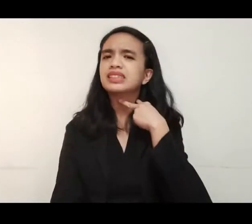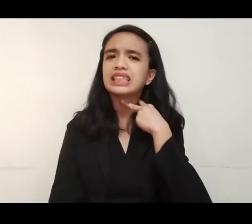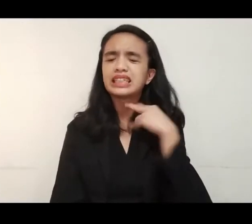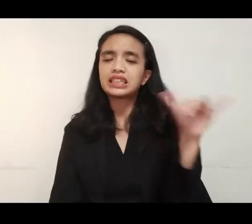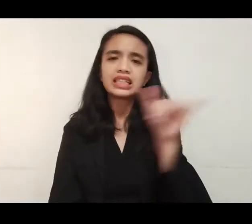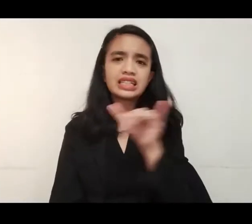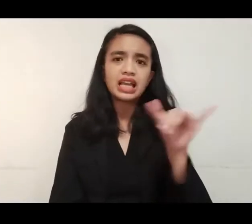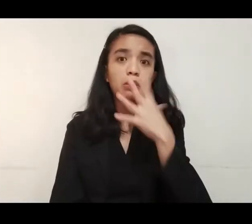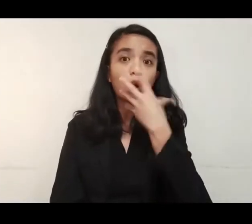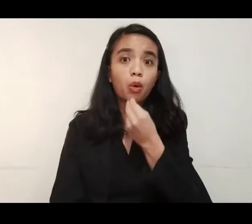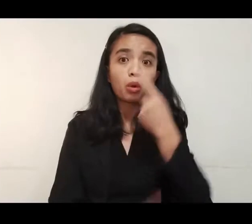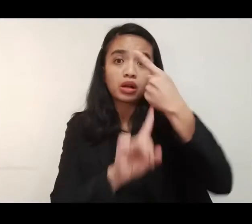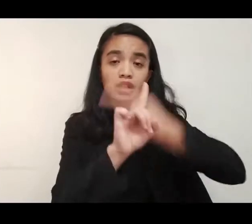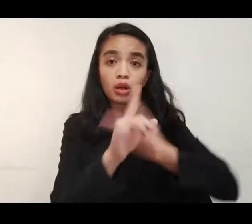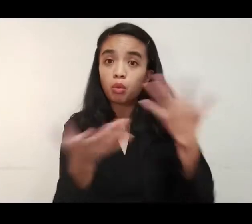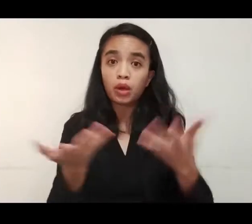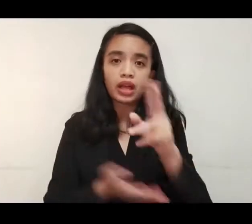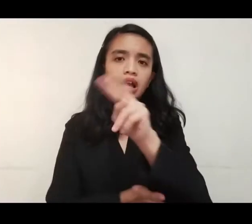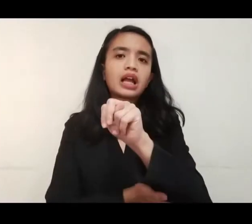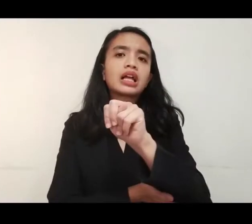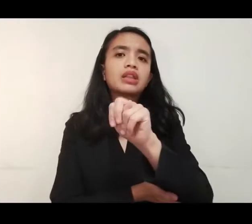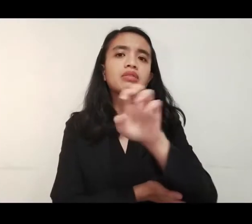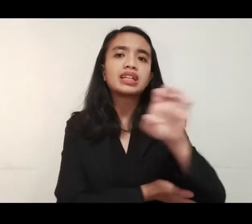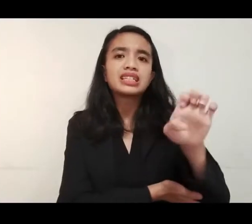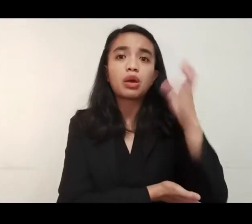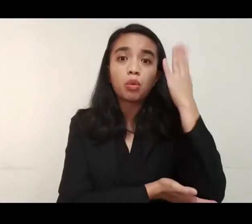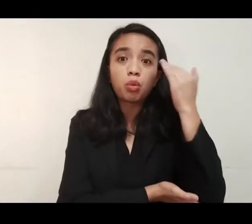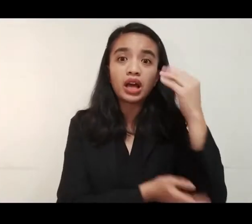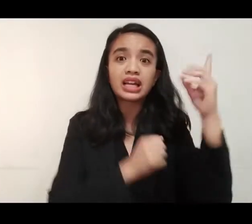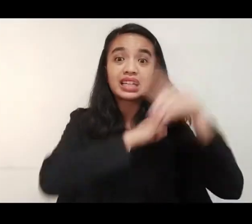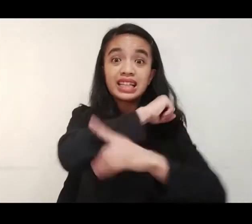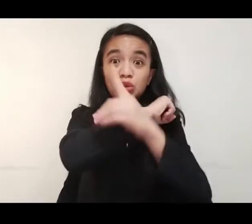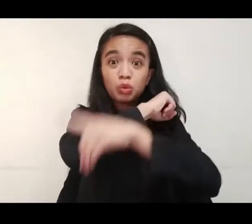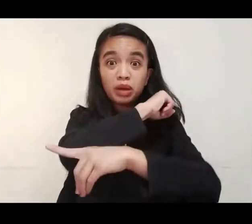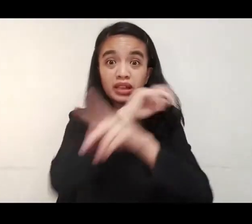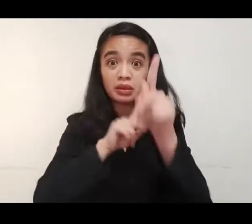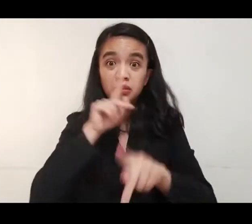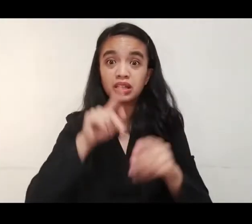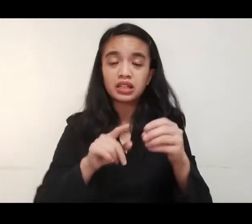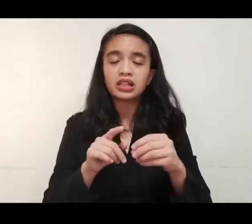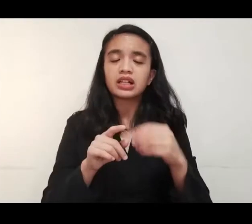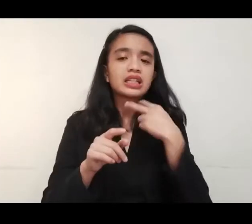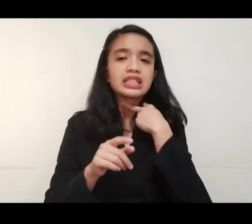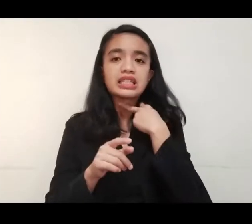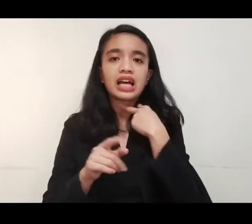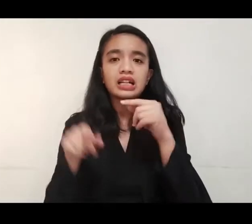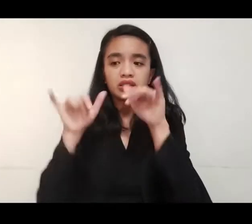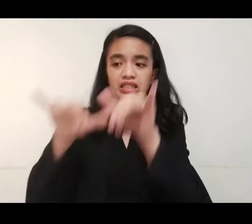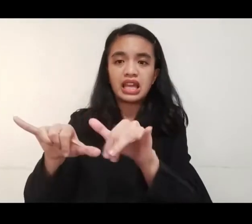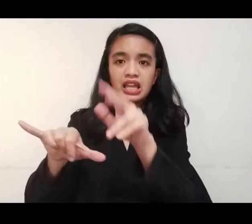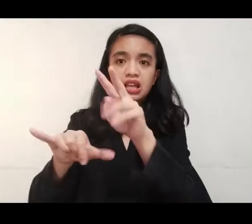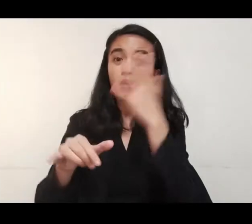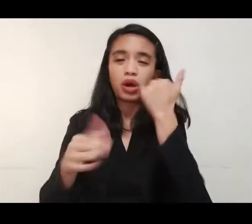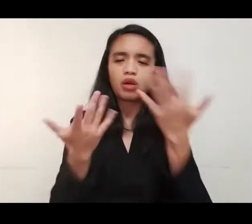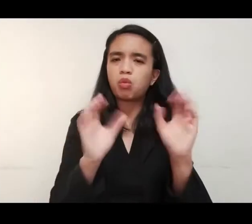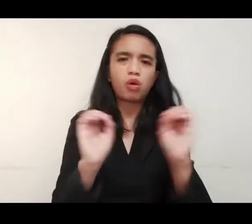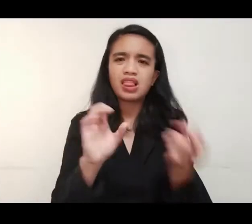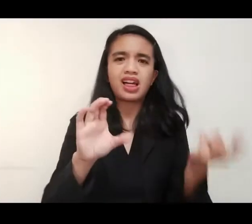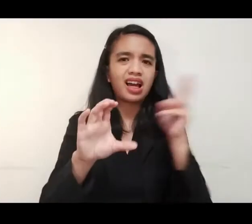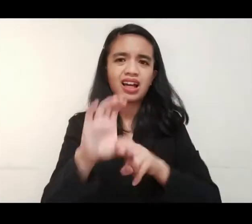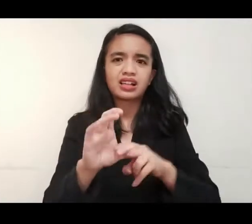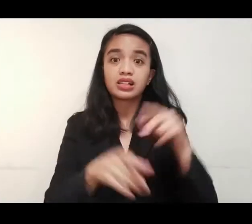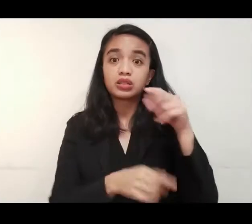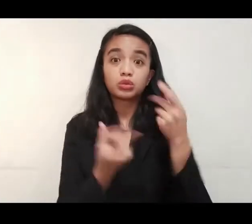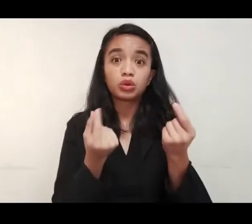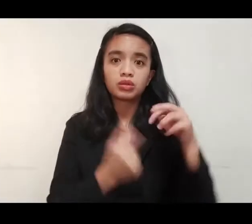Stranded din ang isang buwan sa Likab Nueva Ecija, ang ilang dagupenyo matapos abutan ng enhanced community quarantine. Dahil walang masakyan pa